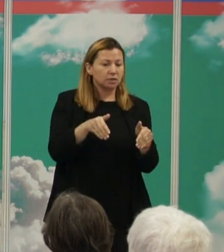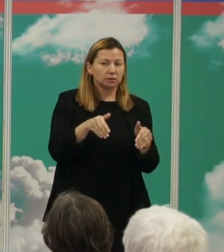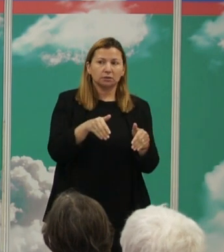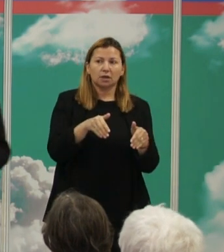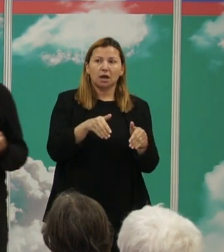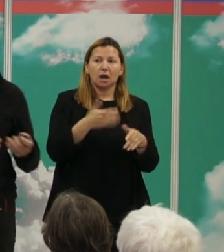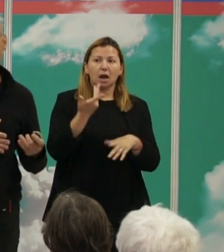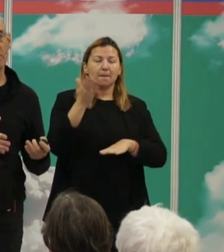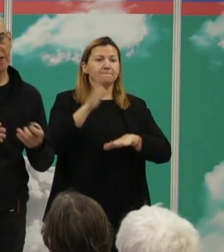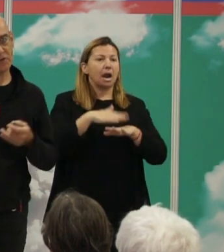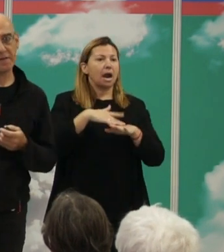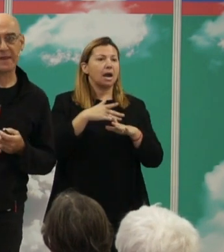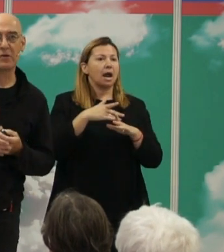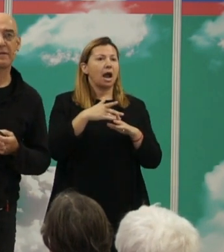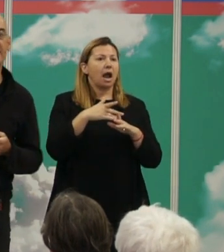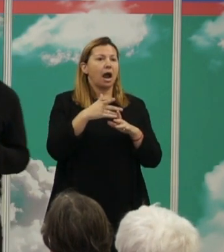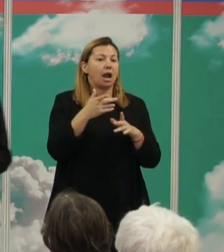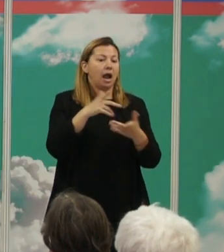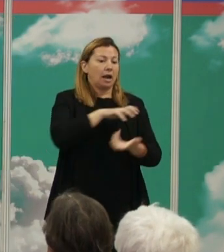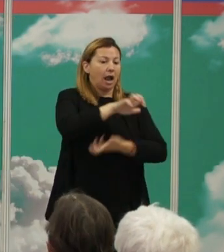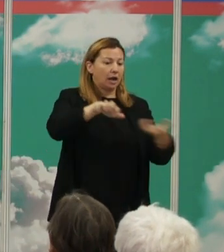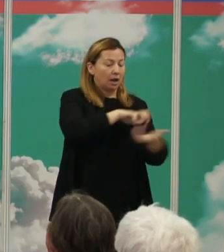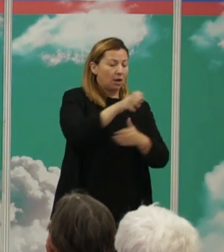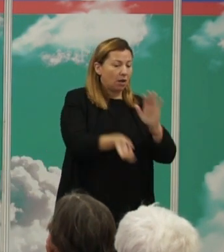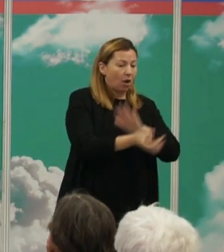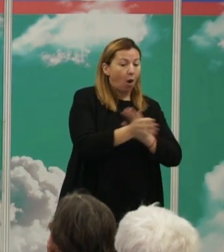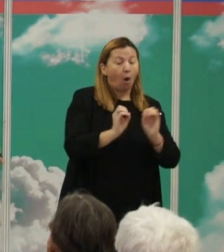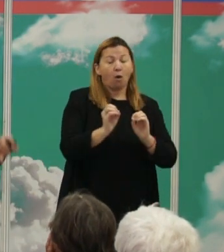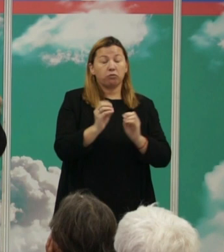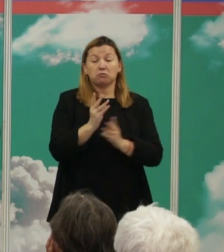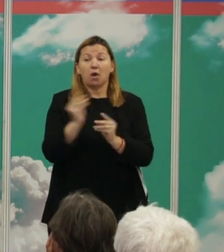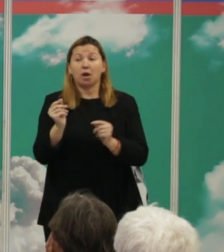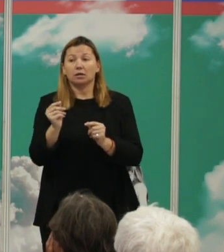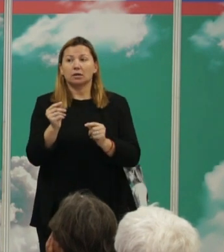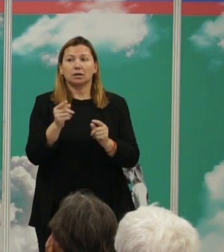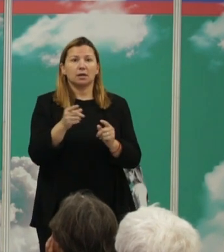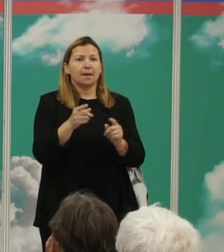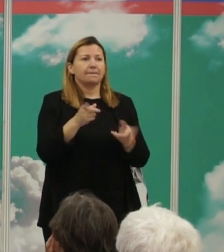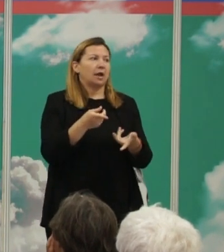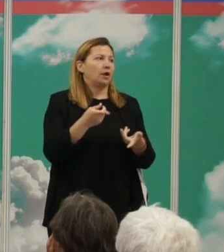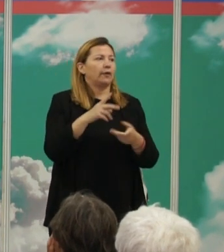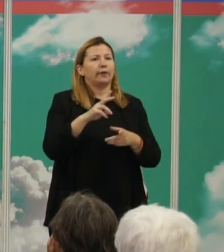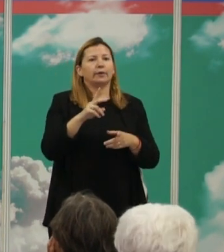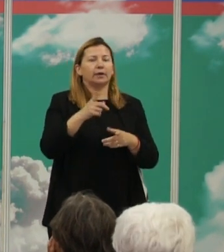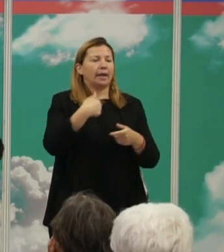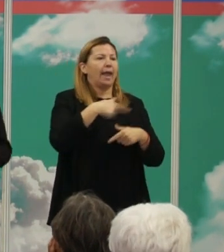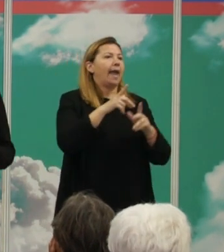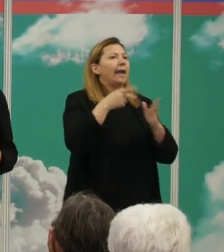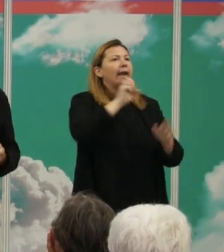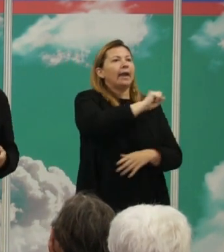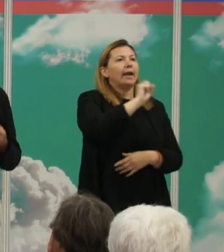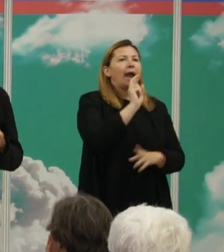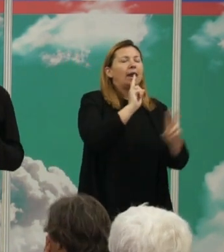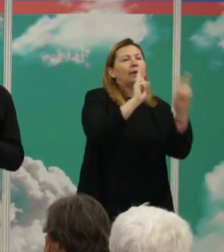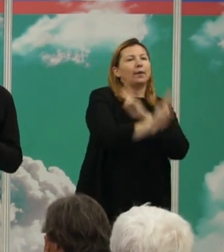la violencia o de la ausencia de violencia en seres humanos es rápidamente rebatida por otra escuela de investigadores de múltiples